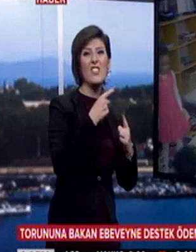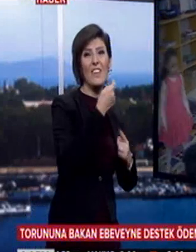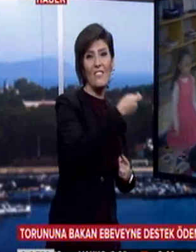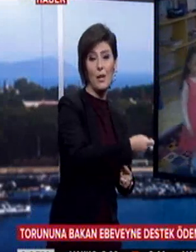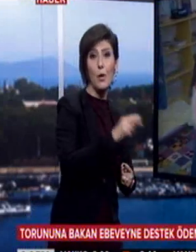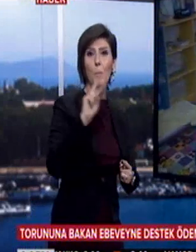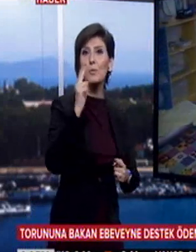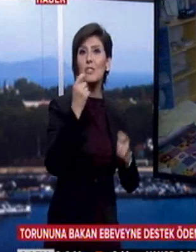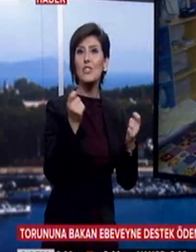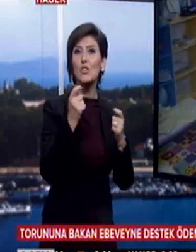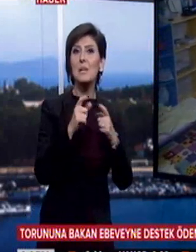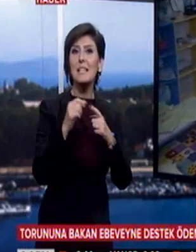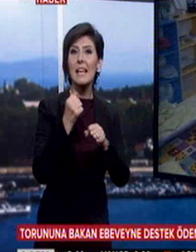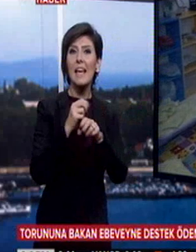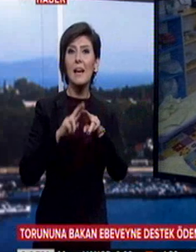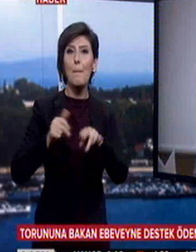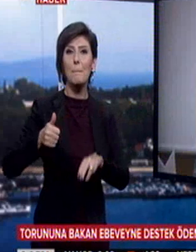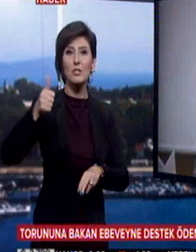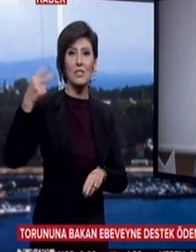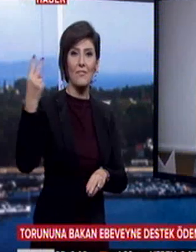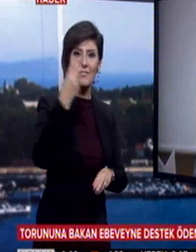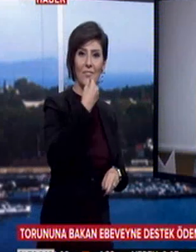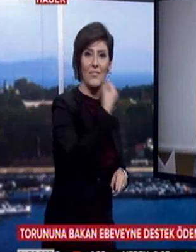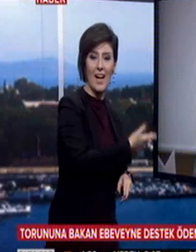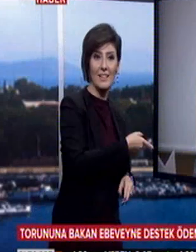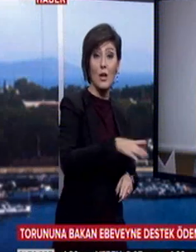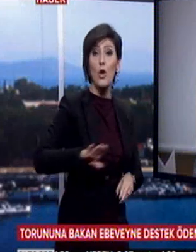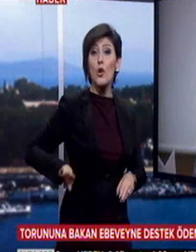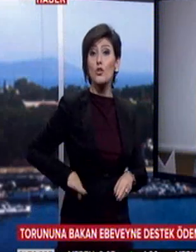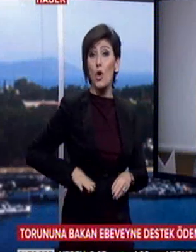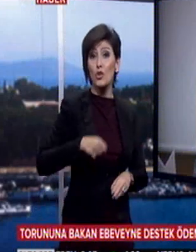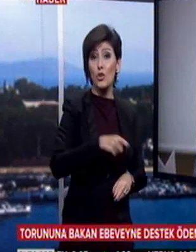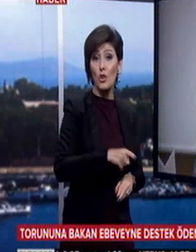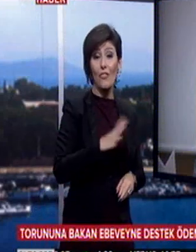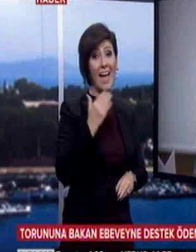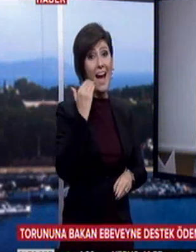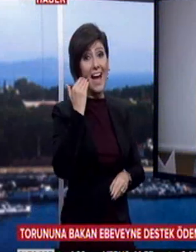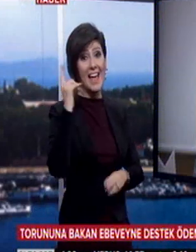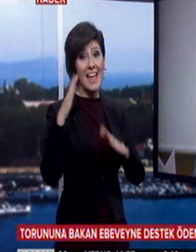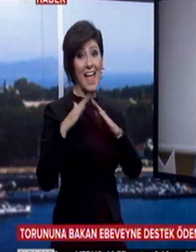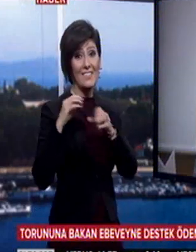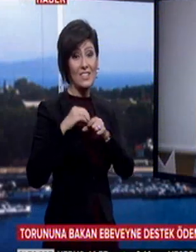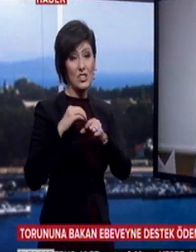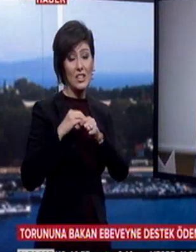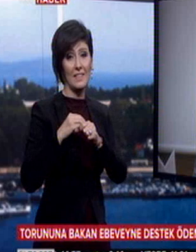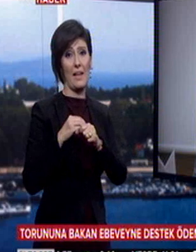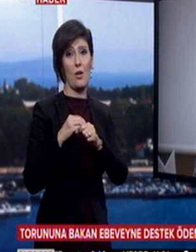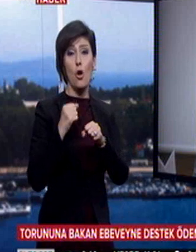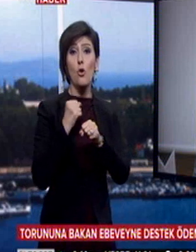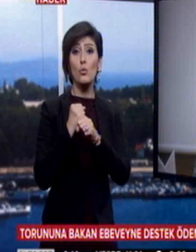Sosyal Güvenlik Bakanı Mehmet Müezzinoğlu verdi. Çocuğun veya anneannenin evinde güvencede,